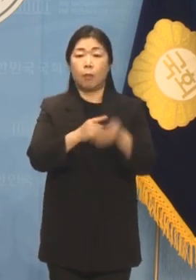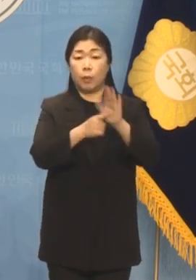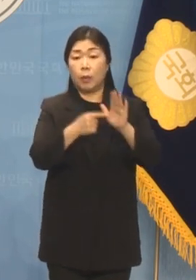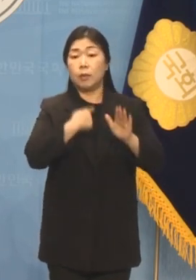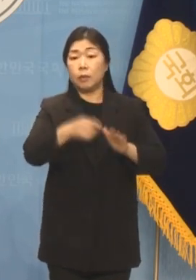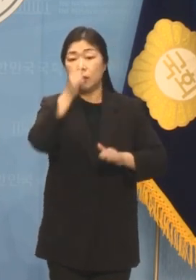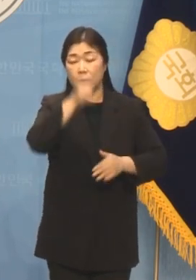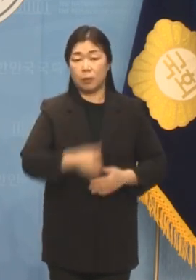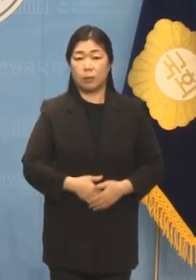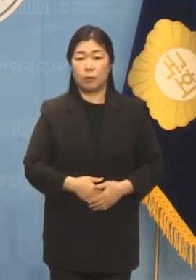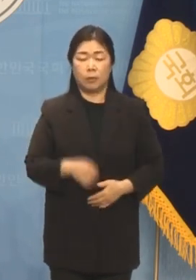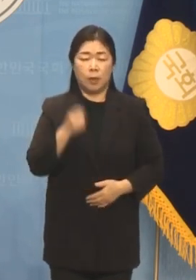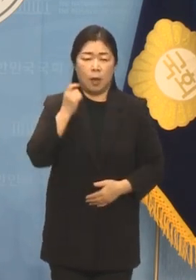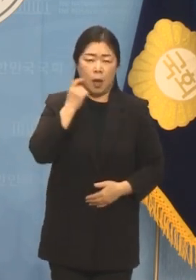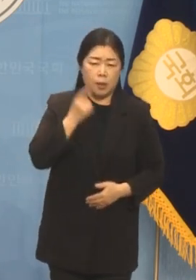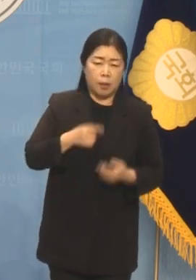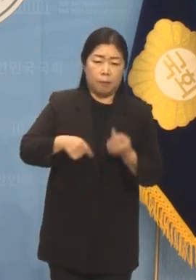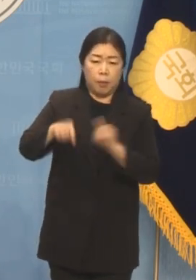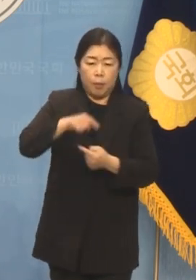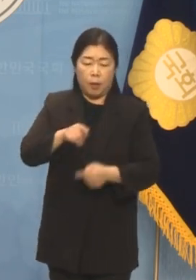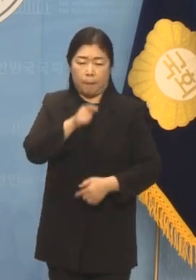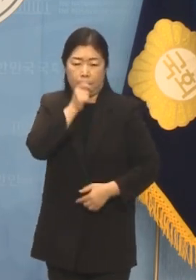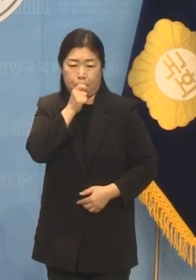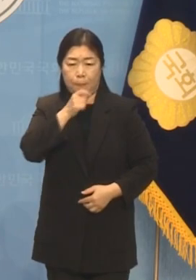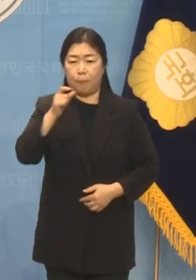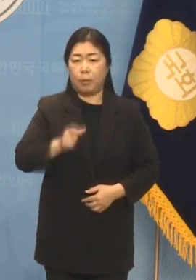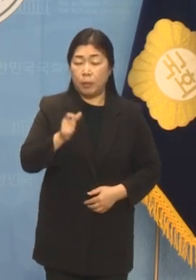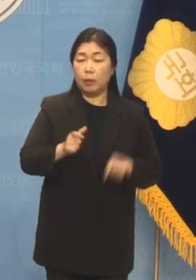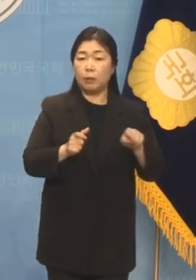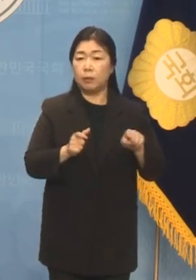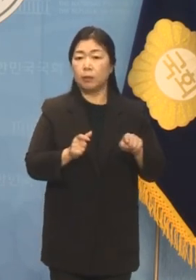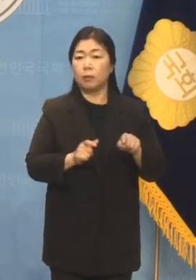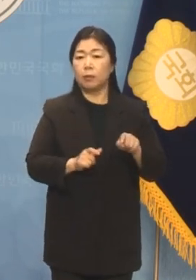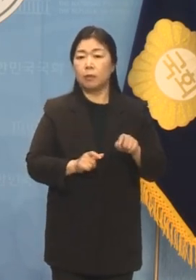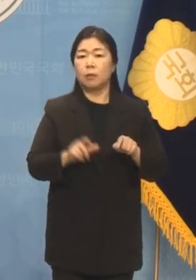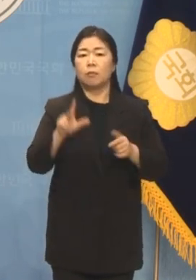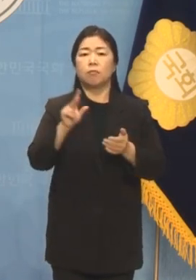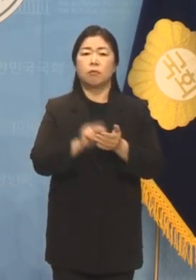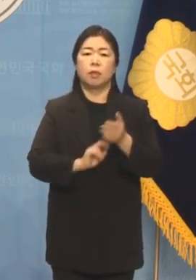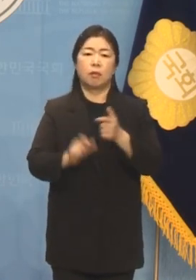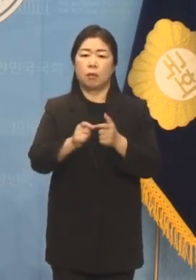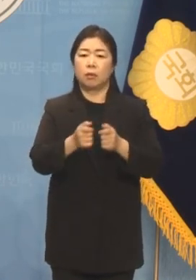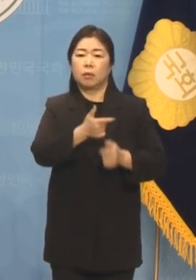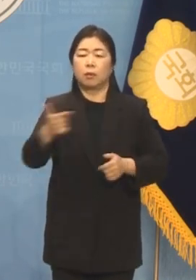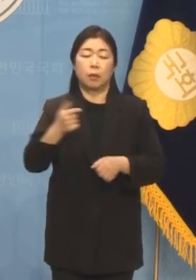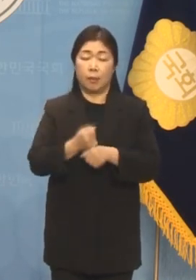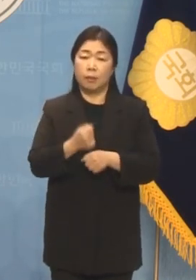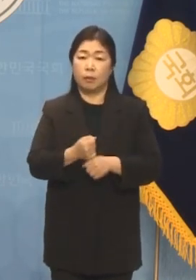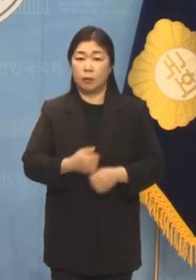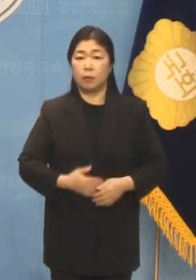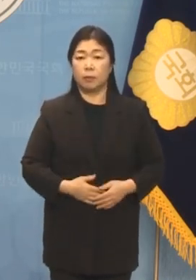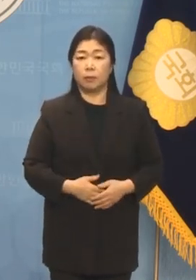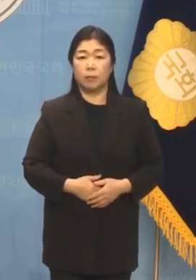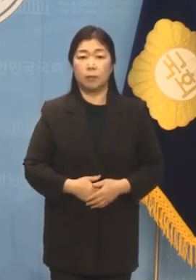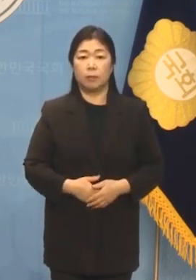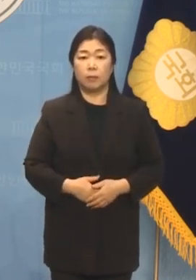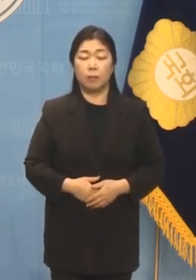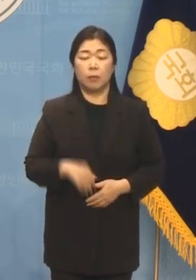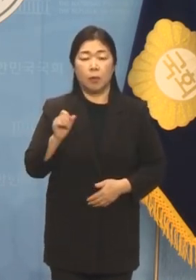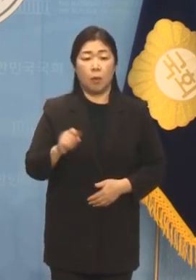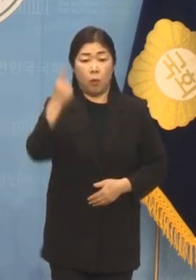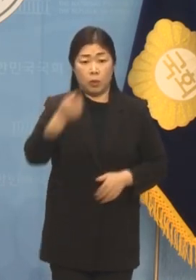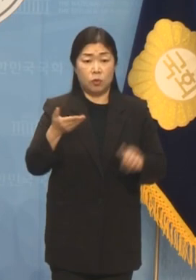거짓 변명, 묵묵부답은 이를 더 키우는 것밖에 되지 않습니다. 원인